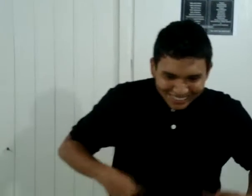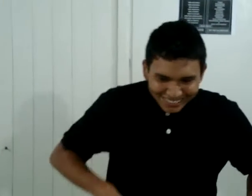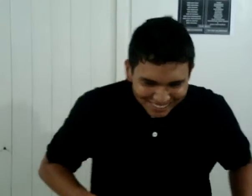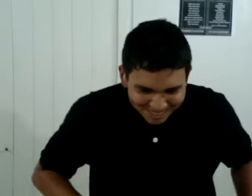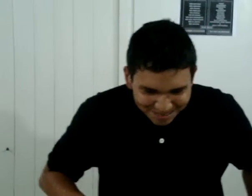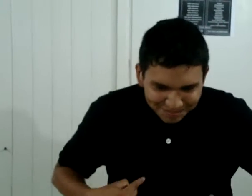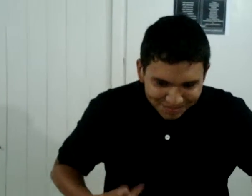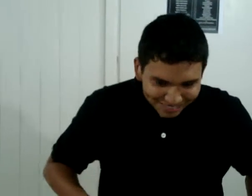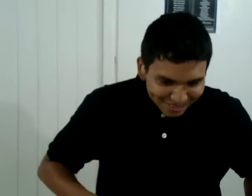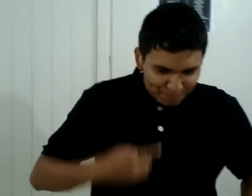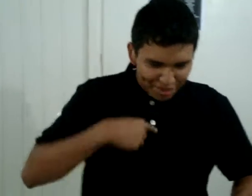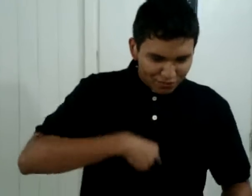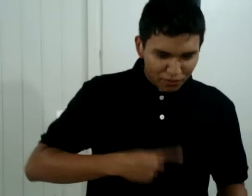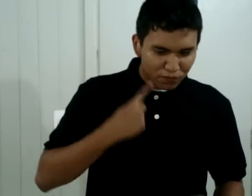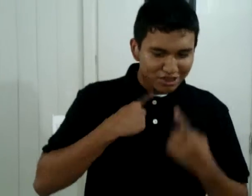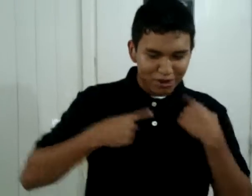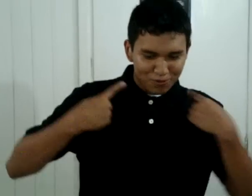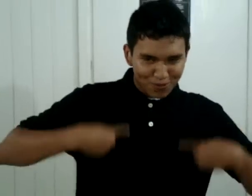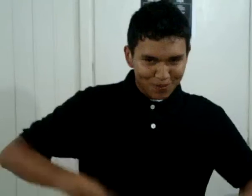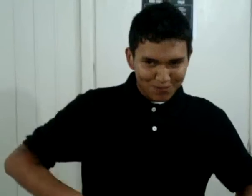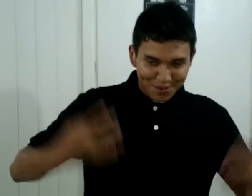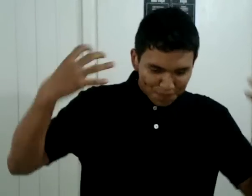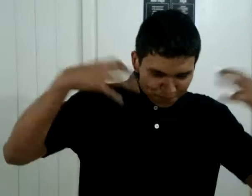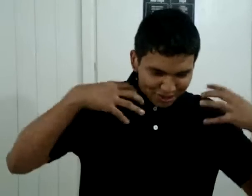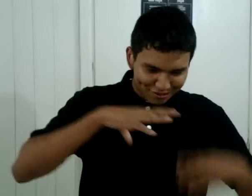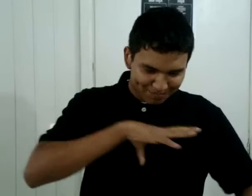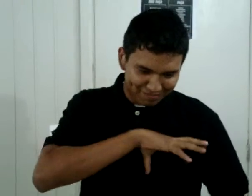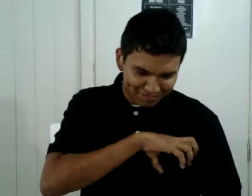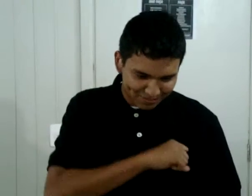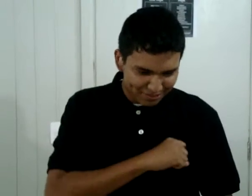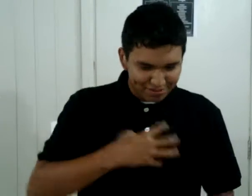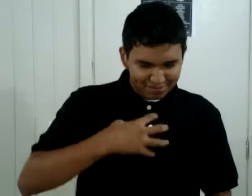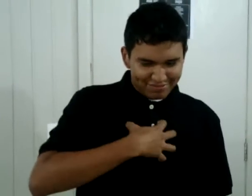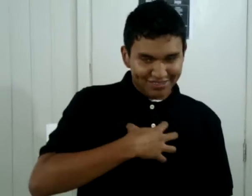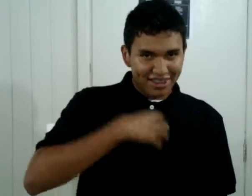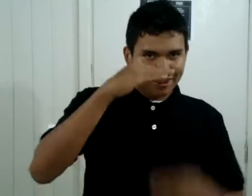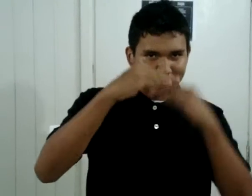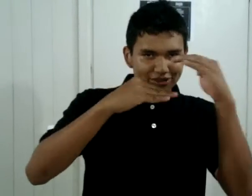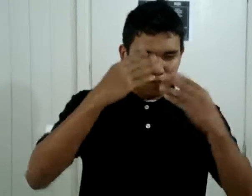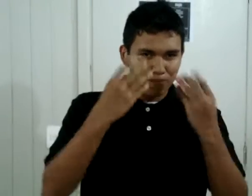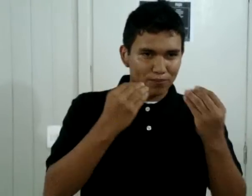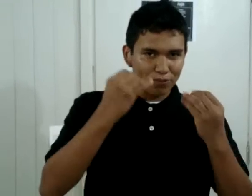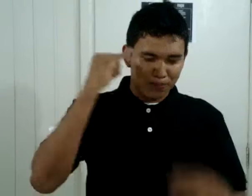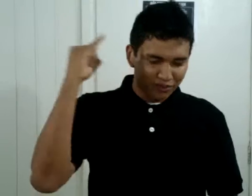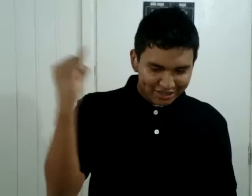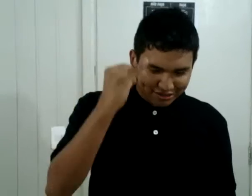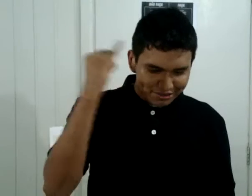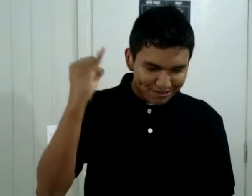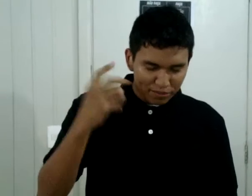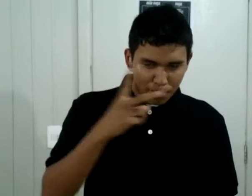perseguido resistiu a banho febre. Sentia um acréscimo de estima por si mesma. E parecia que ele travia